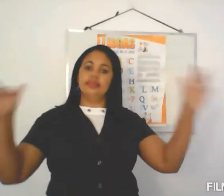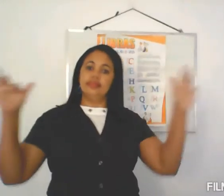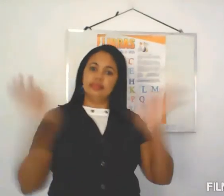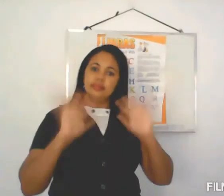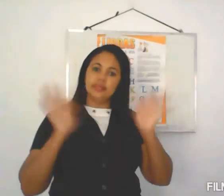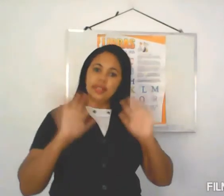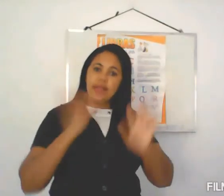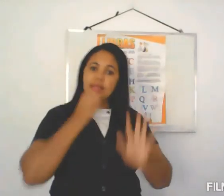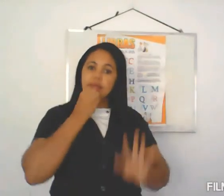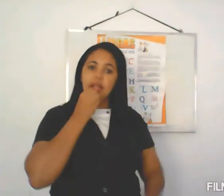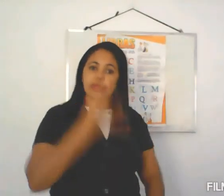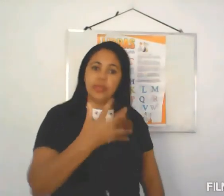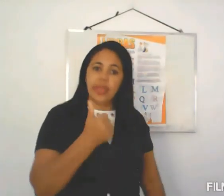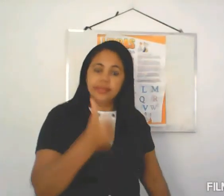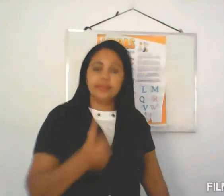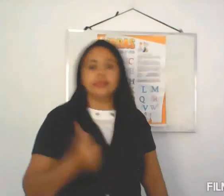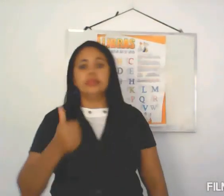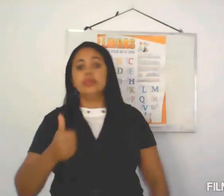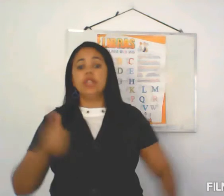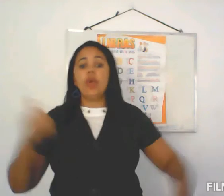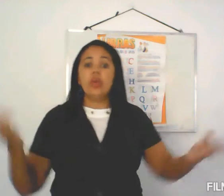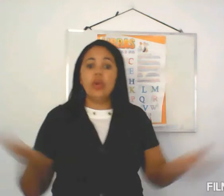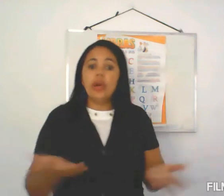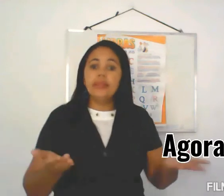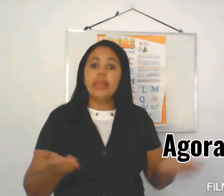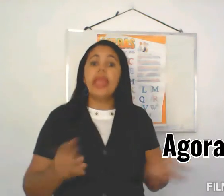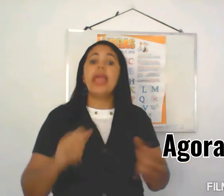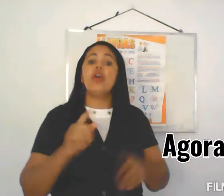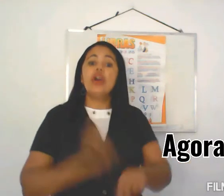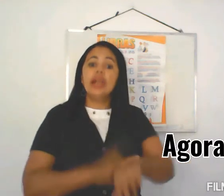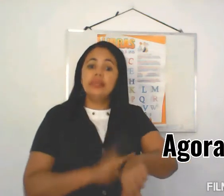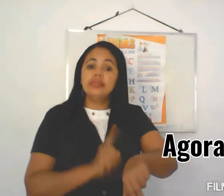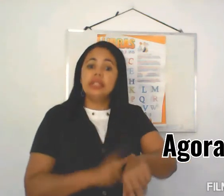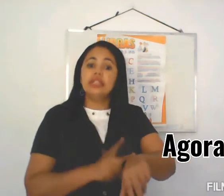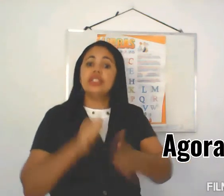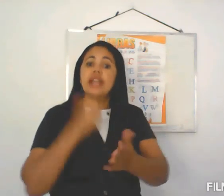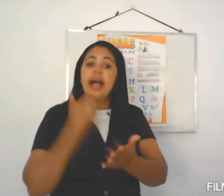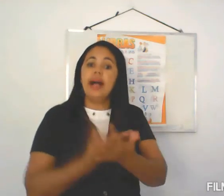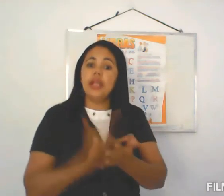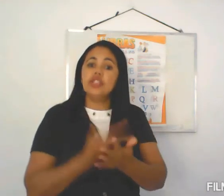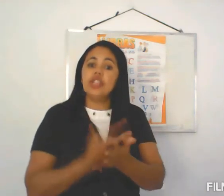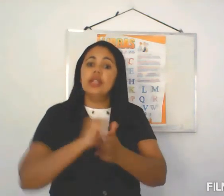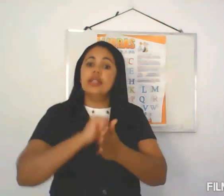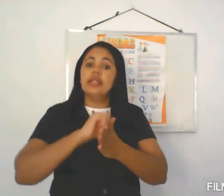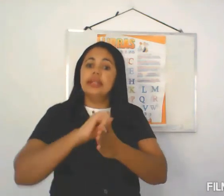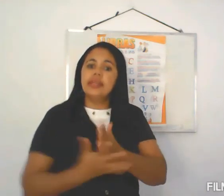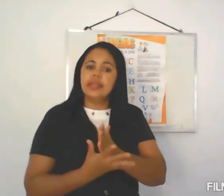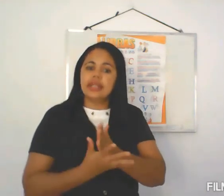Olá pessoal, tudo bem? Então agora é hora da nossa aula de libras.